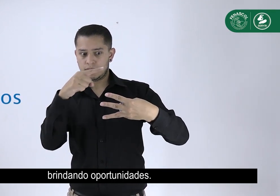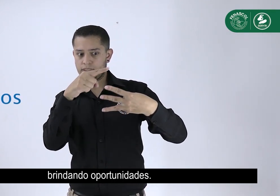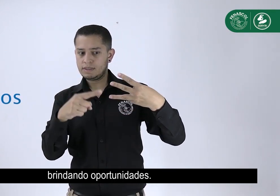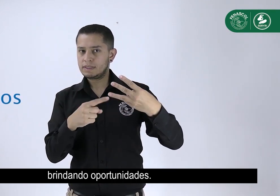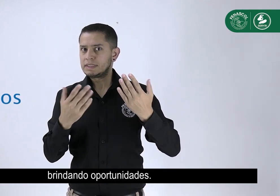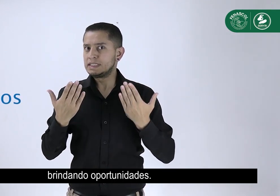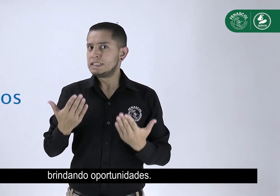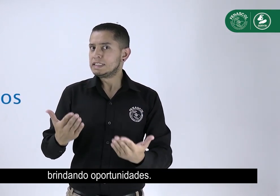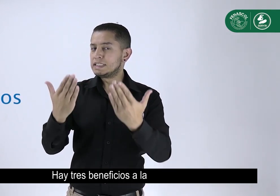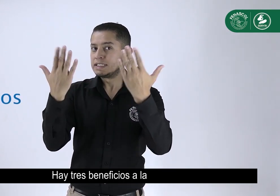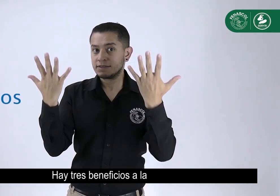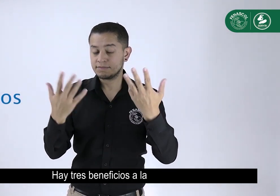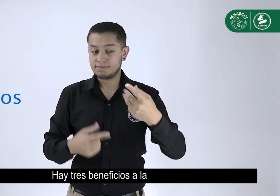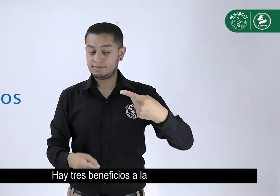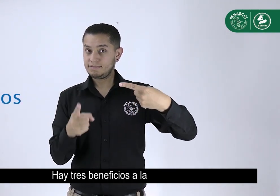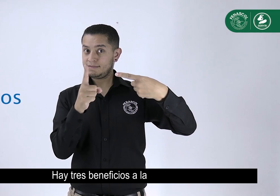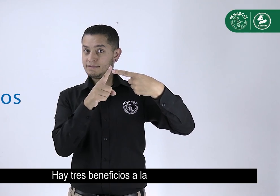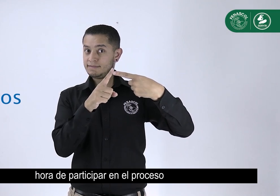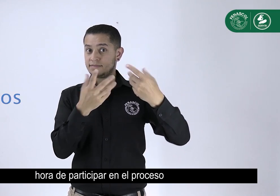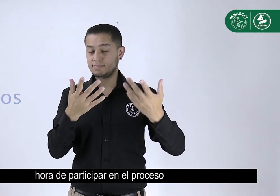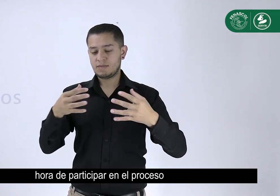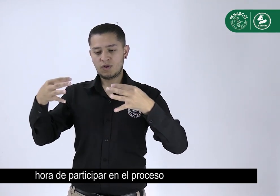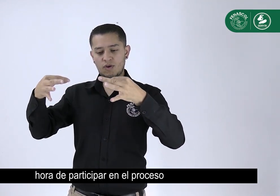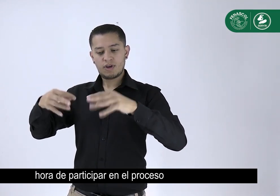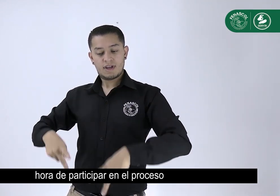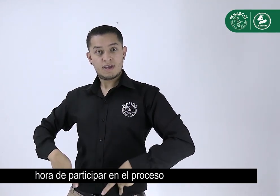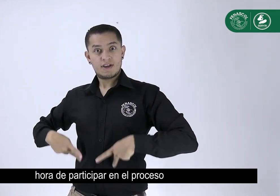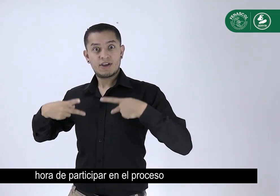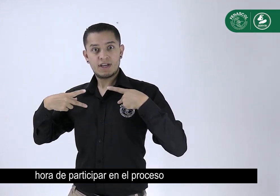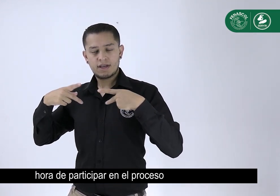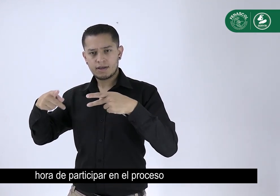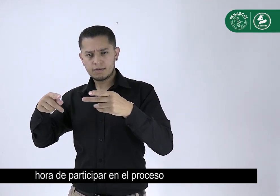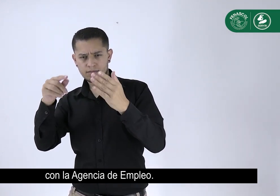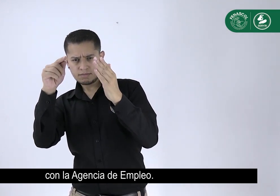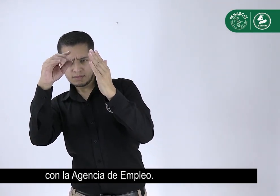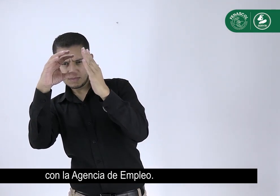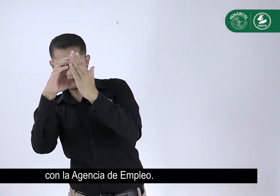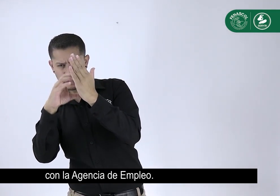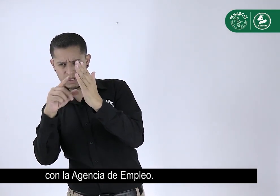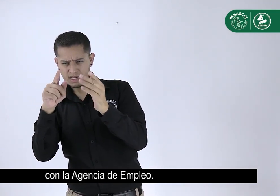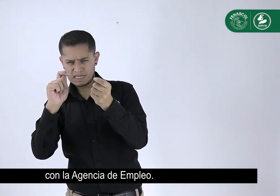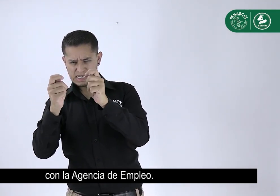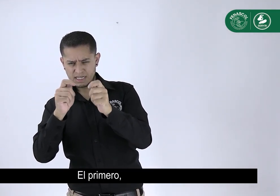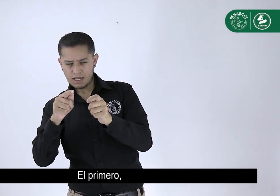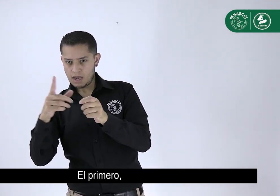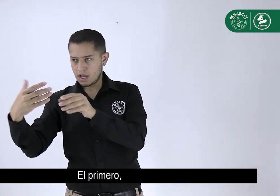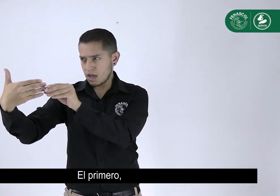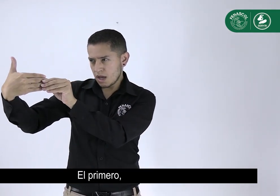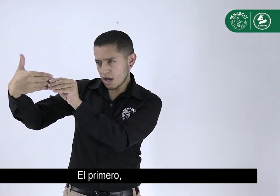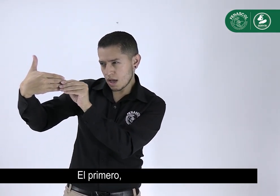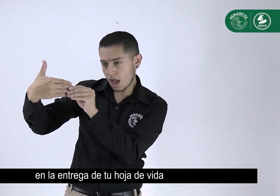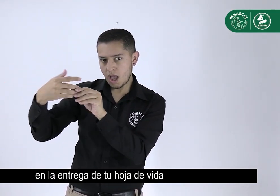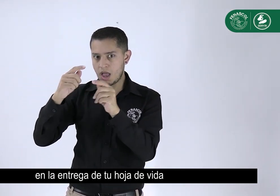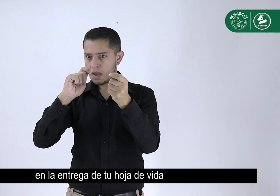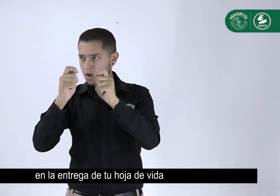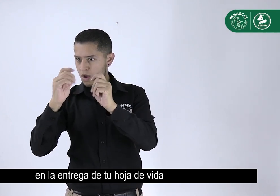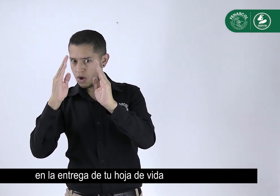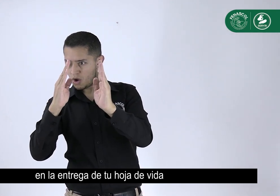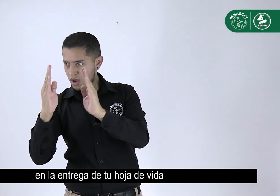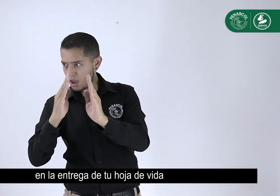oportunidades. Hay tres beneficios a la hora de participar en el proceso con la agencia de empleo. El primero, en la entrega de tu hoja